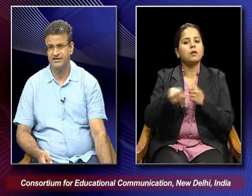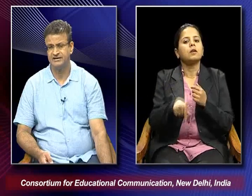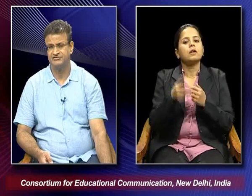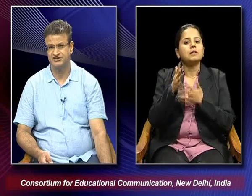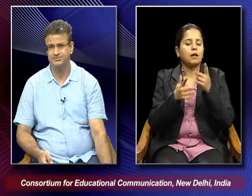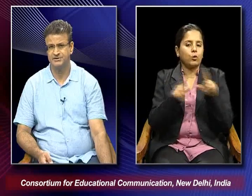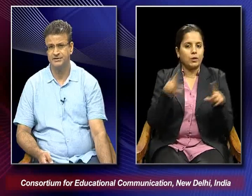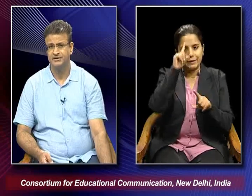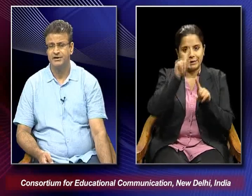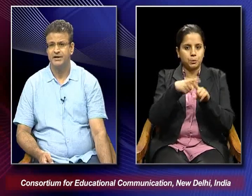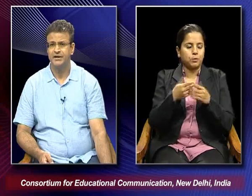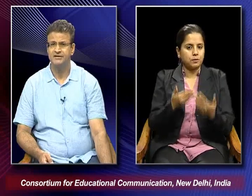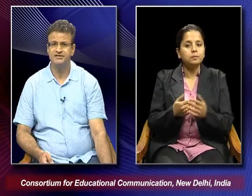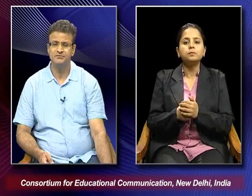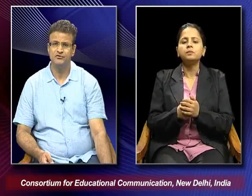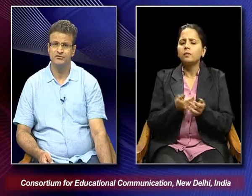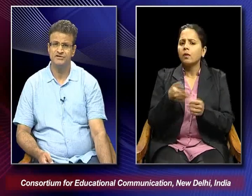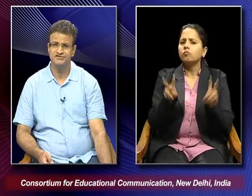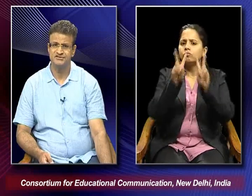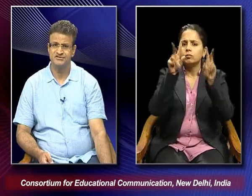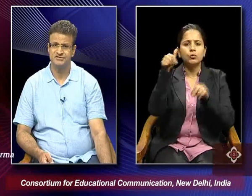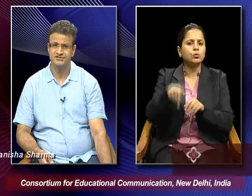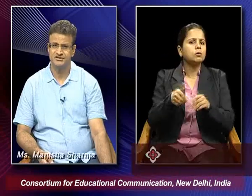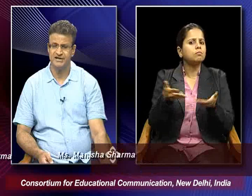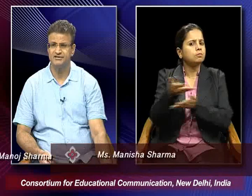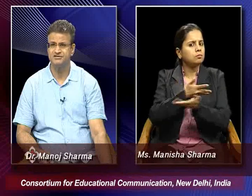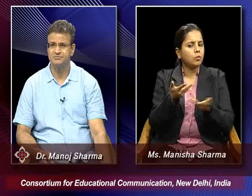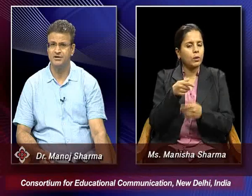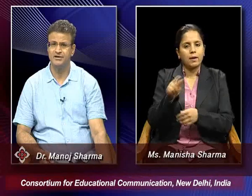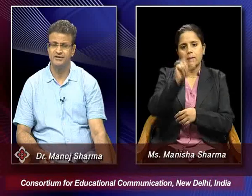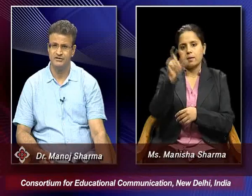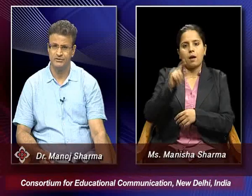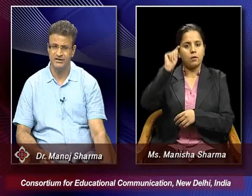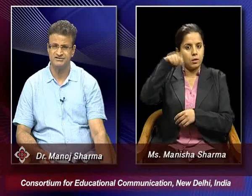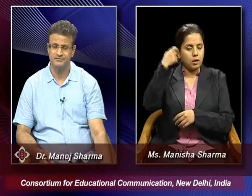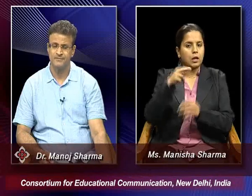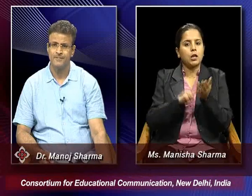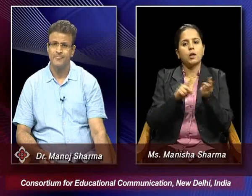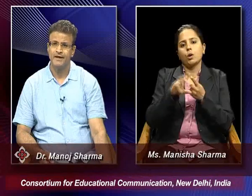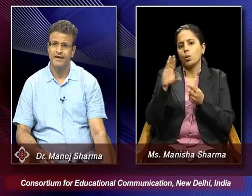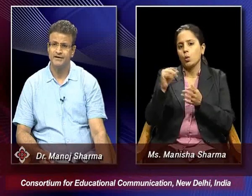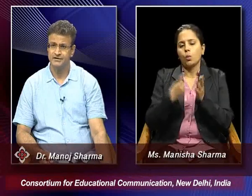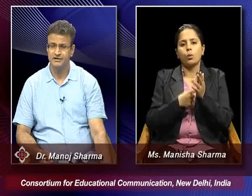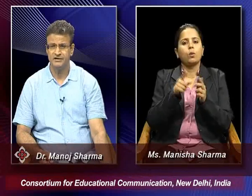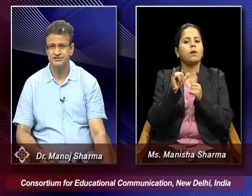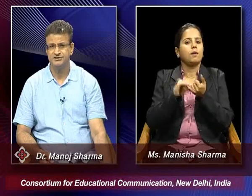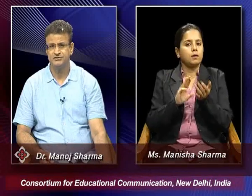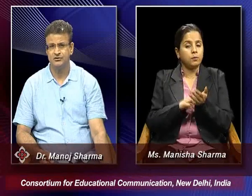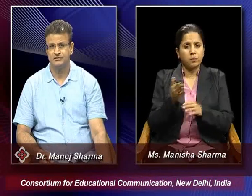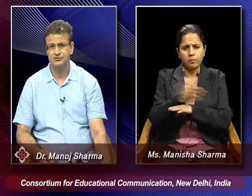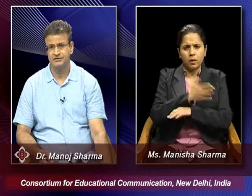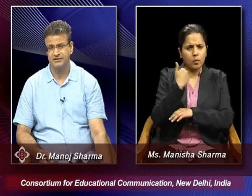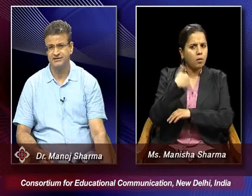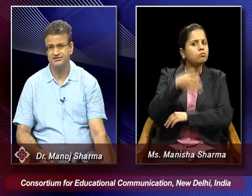sign language expert and the theme of today's discussion is the Italian cinema and neorealism. And in the earlier lecture